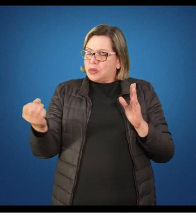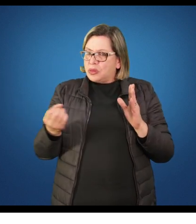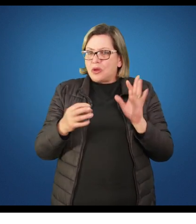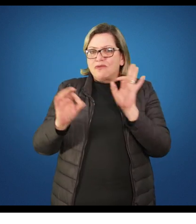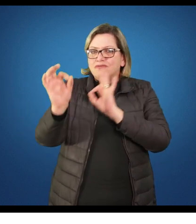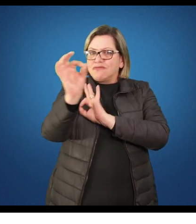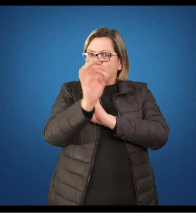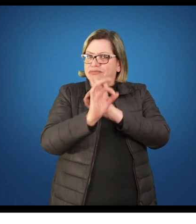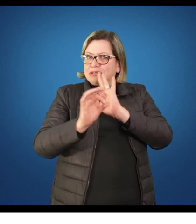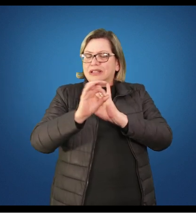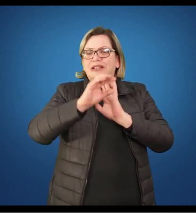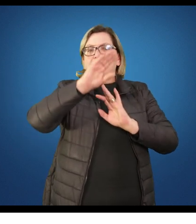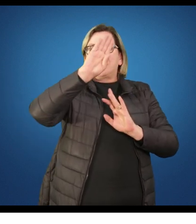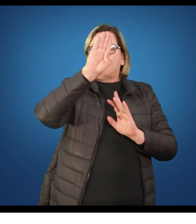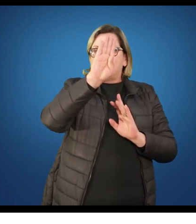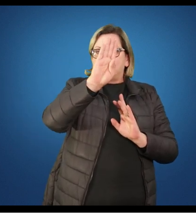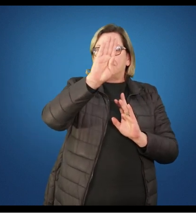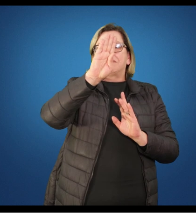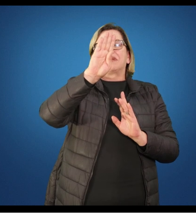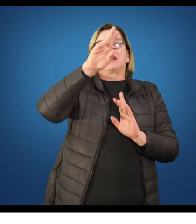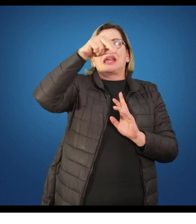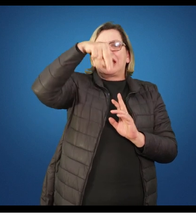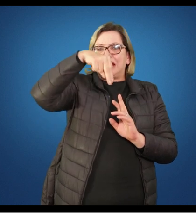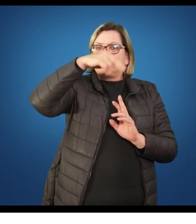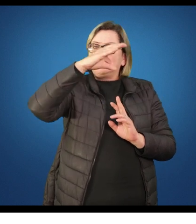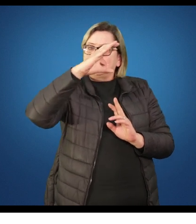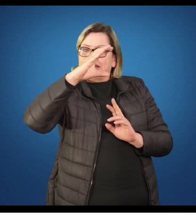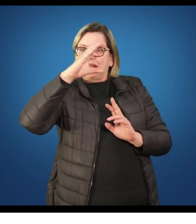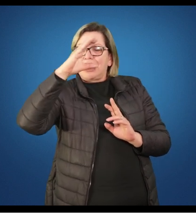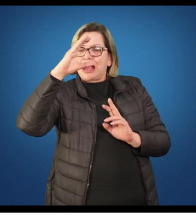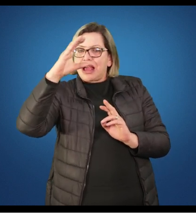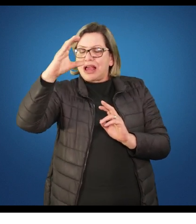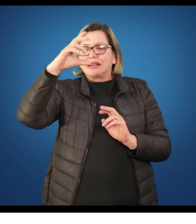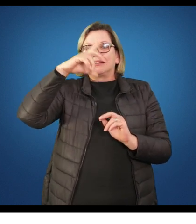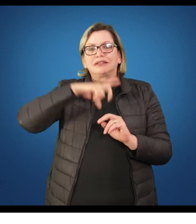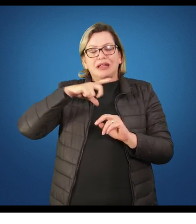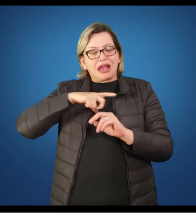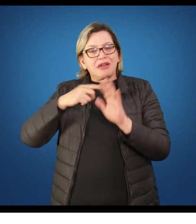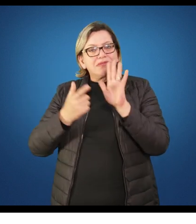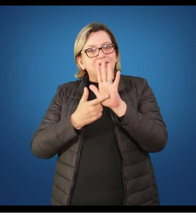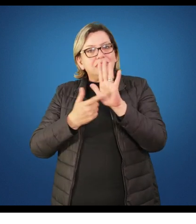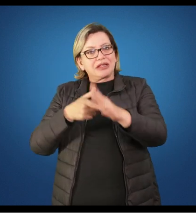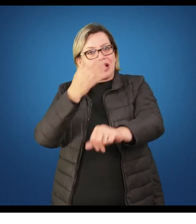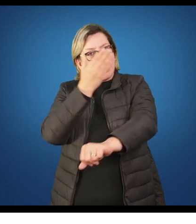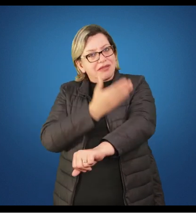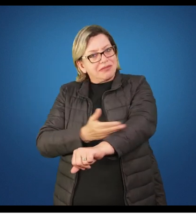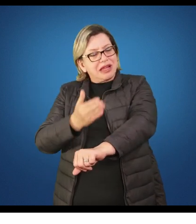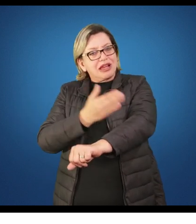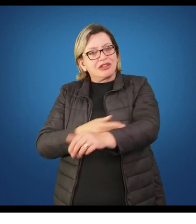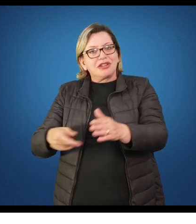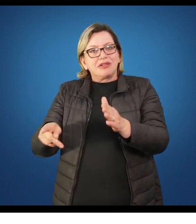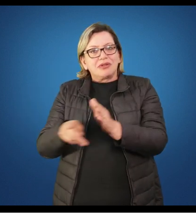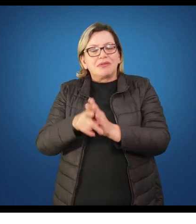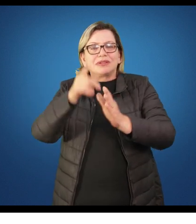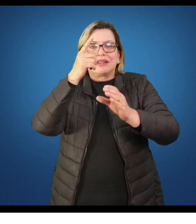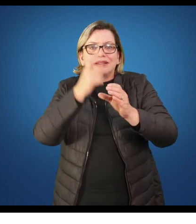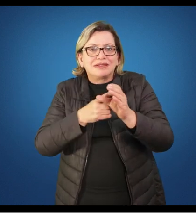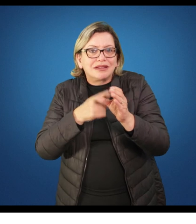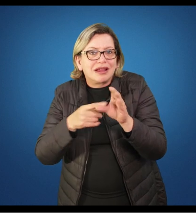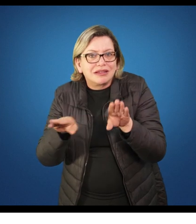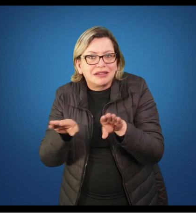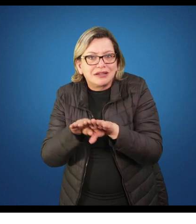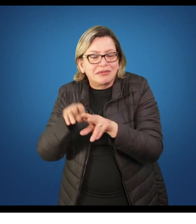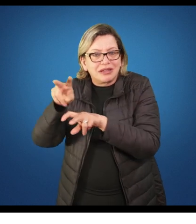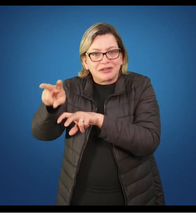sendo produzido, a Base Nacional Comum Curricular, na verdade vai trazer as práticas de aventura no meio urbano e no meio rural também